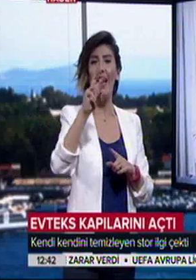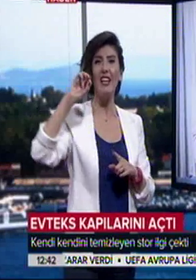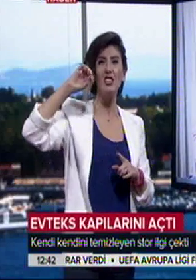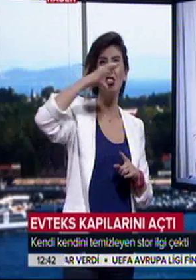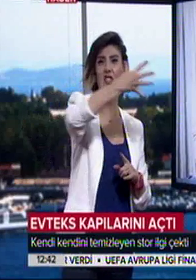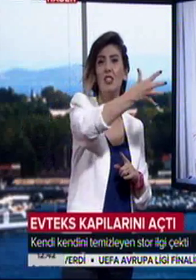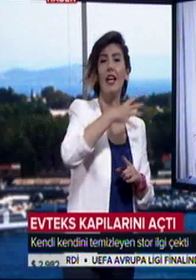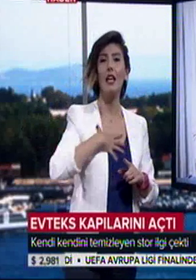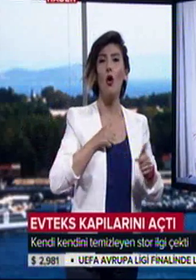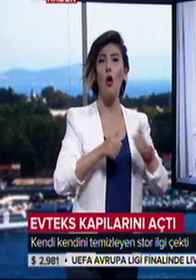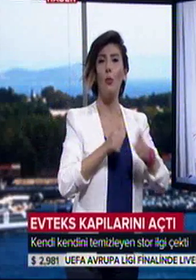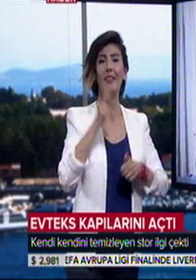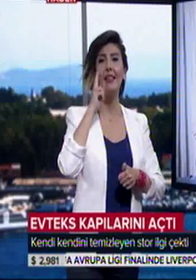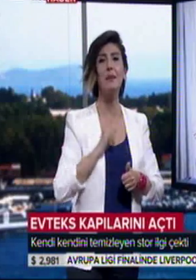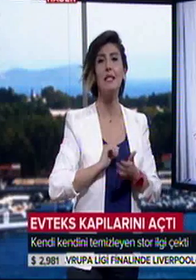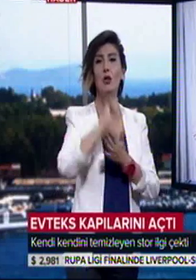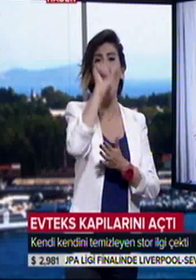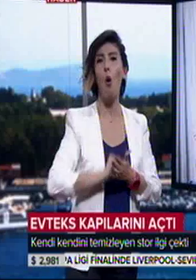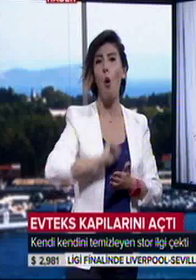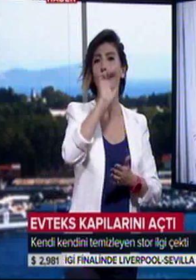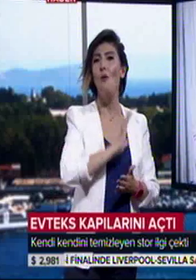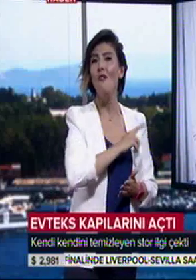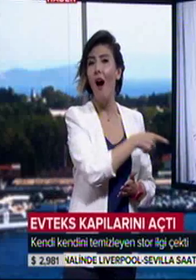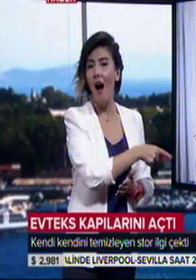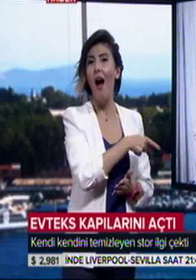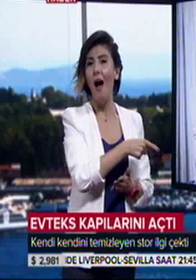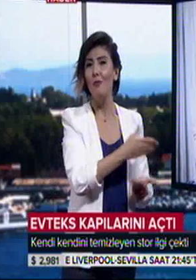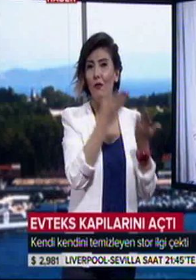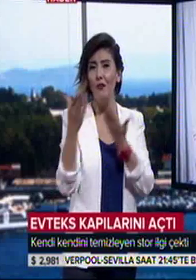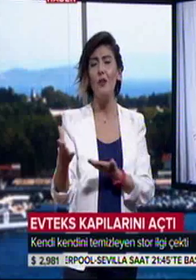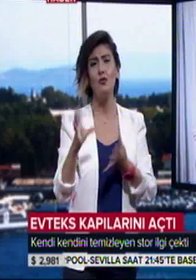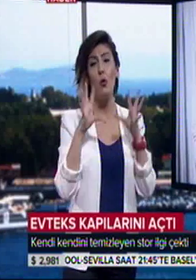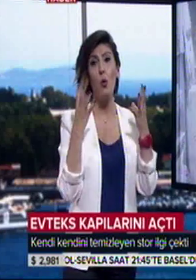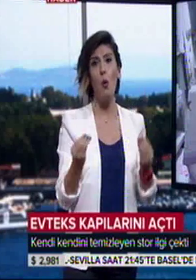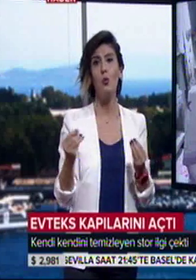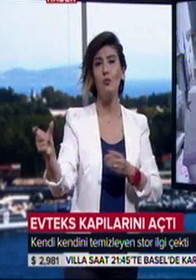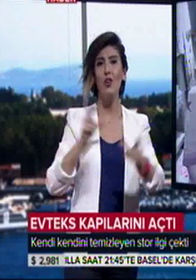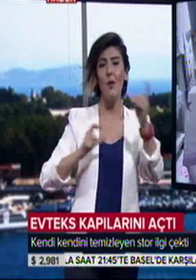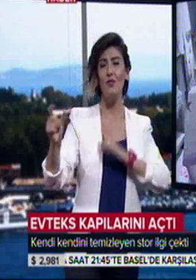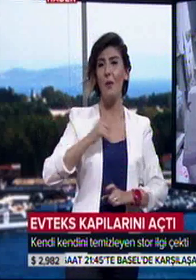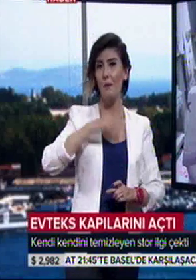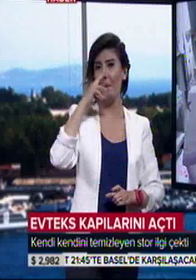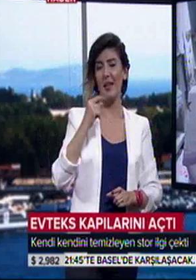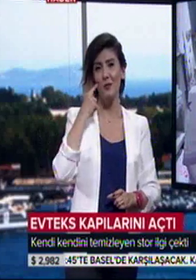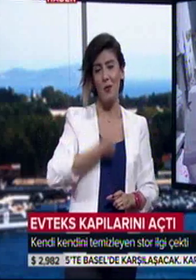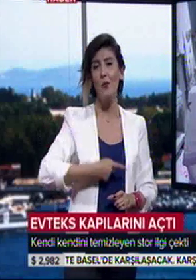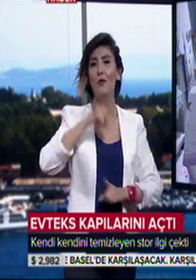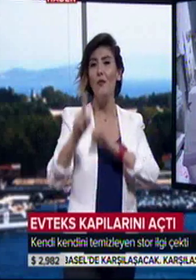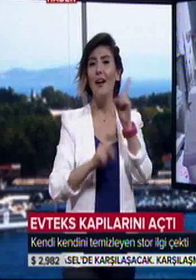ürün elde ettik. Bunu sunduğumuz zaman da gerçekten çok iyi tepkiler aldık. Fuar 21 Mayıs'a kadar ziyaretçilere